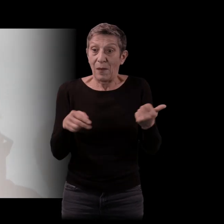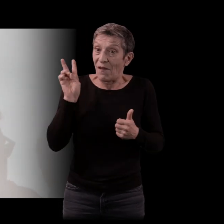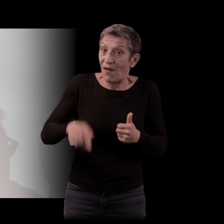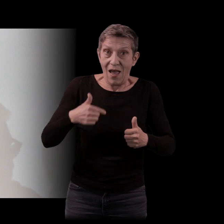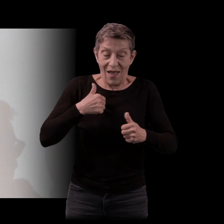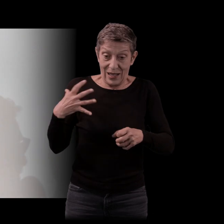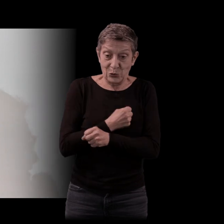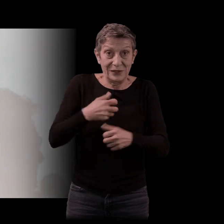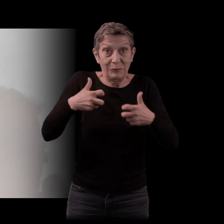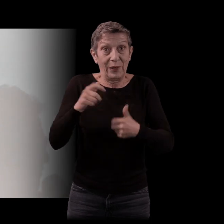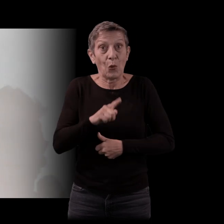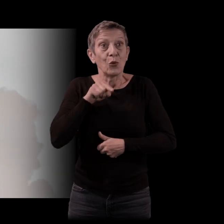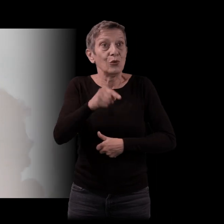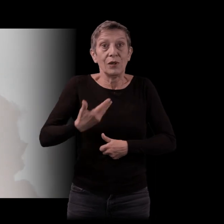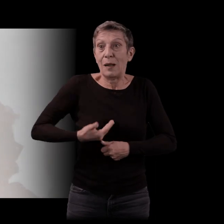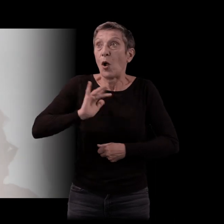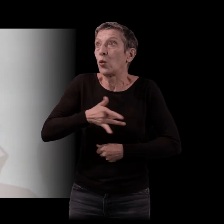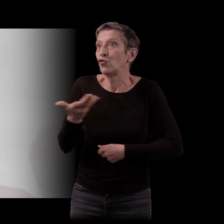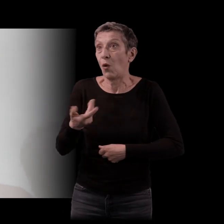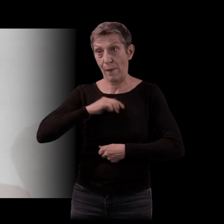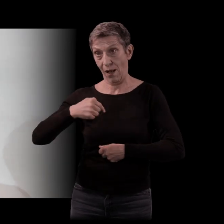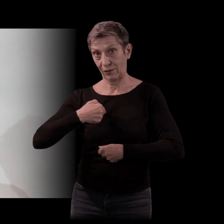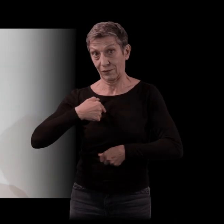que j'ai déjeuné avec Bernard Pivot, en fait. Et puis,